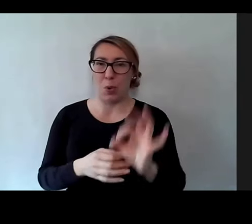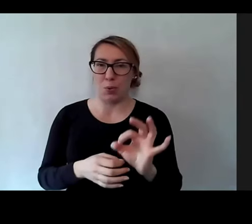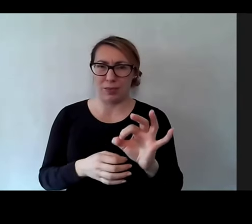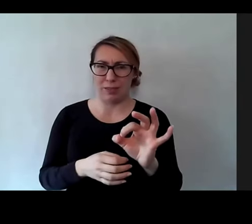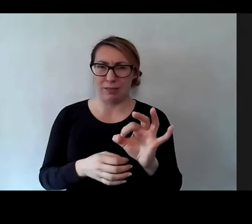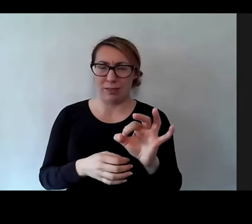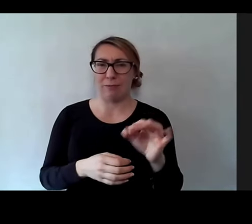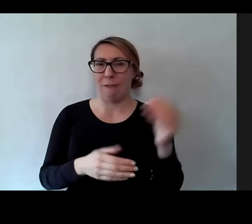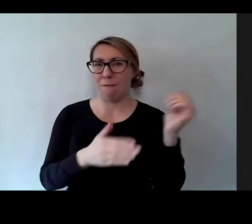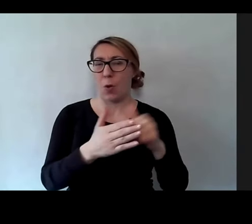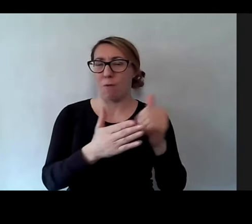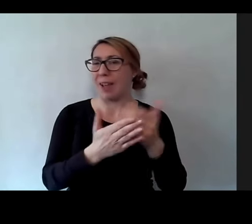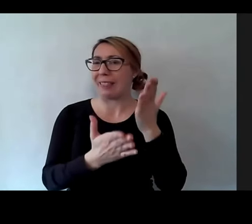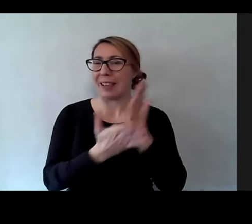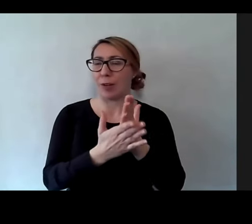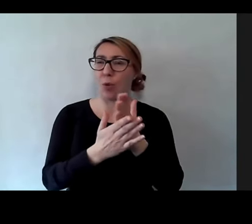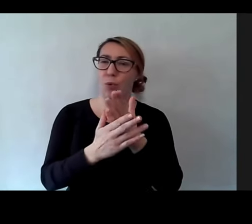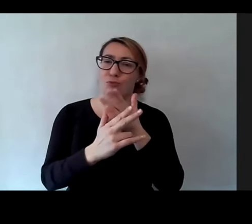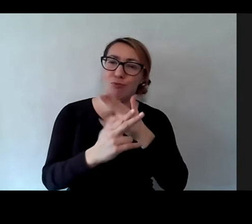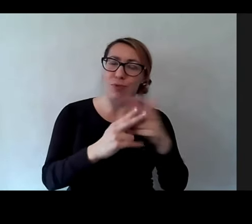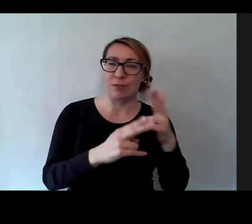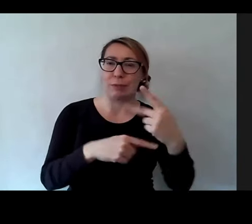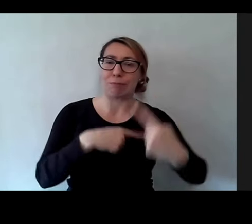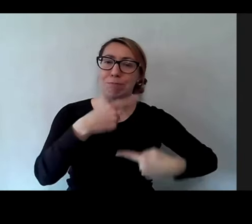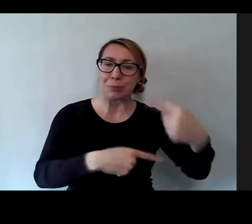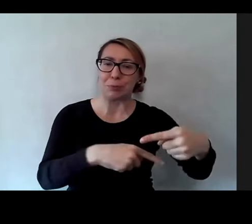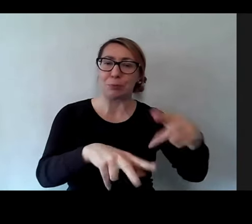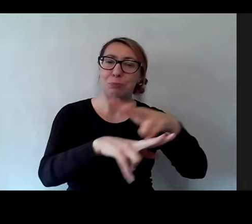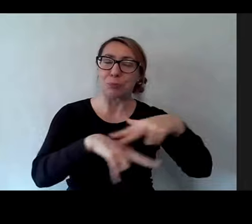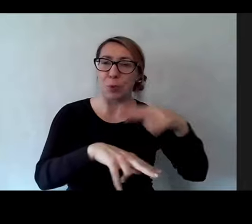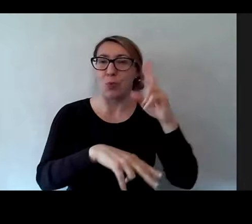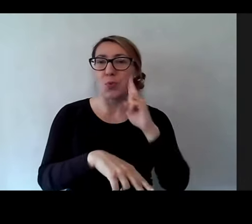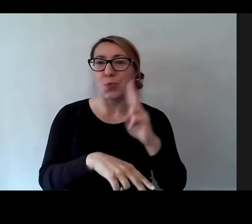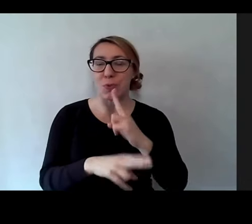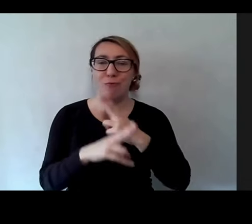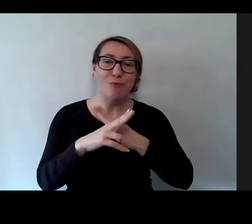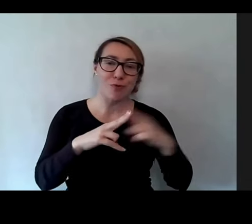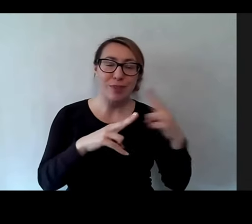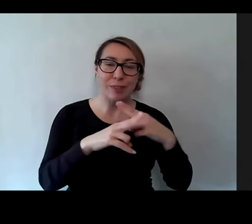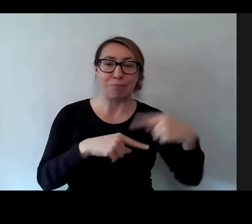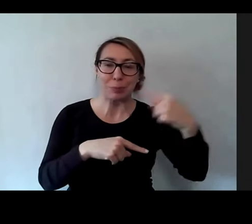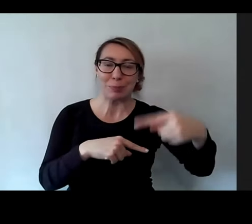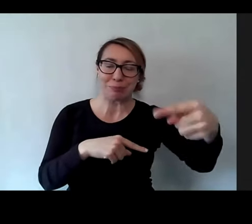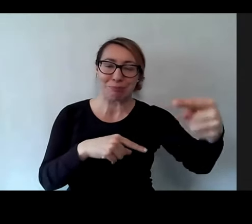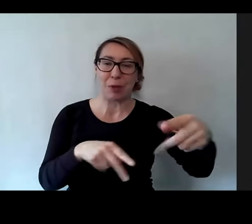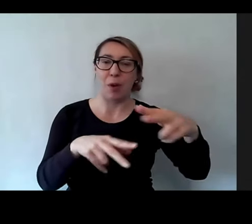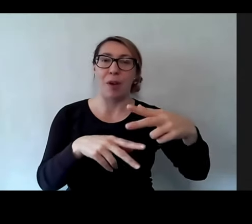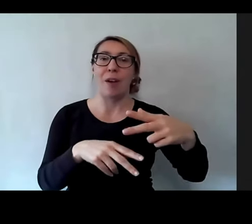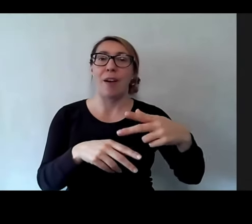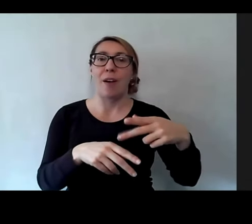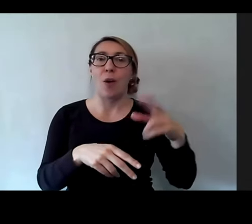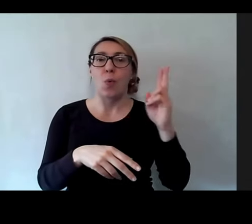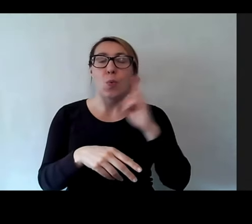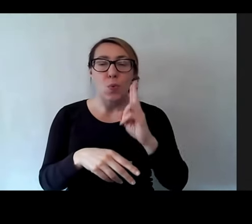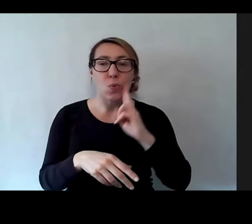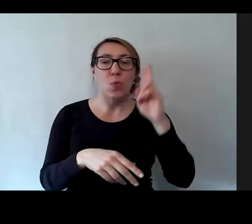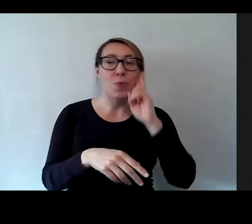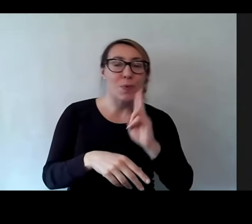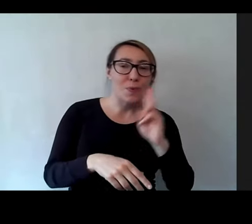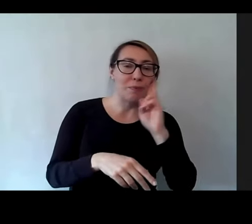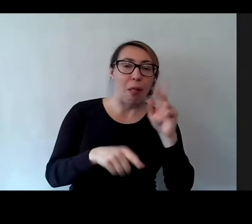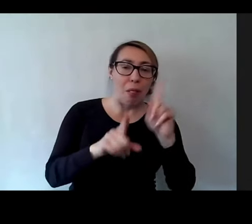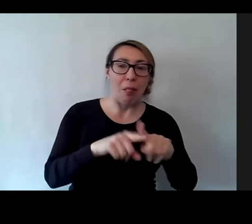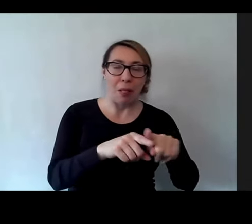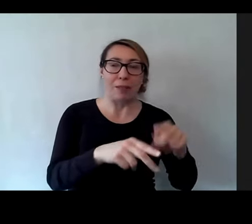czytałam, wychowuje się w rodzinach dynastycznych, gdzie jakby każde kolejne pokolenia są to osoby głuche, które